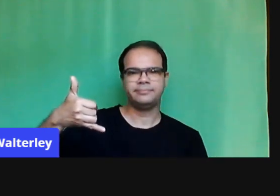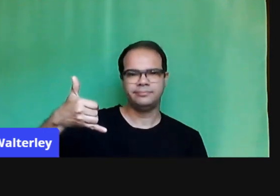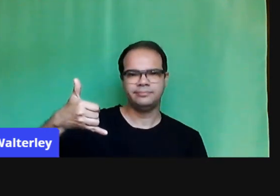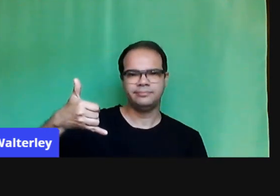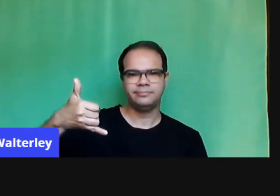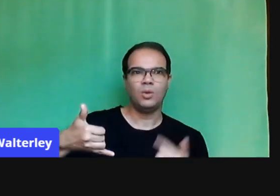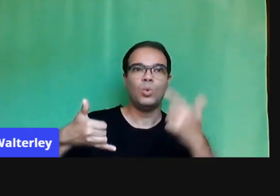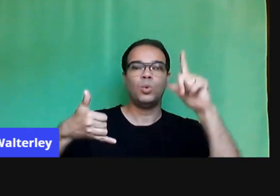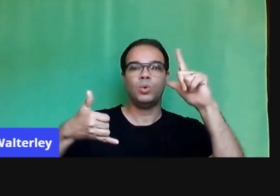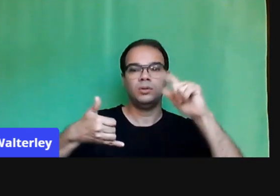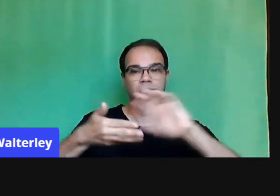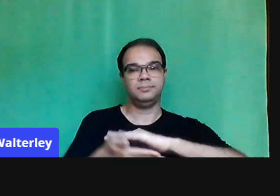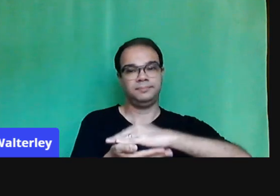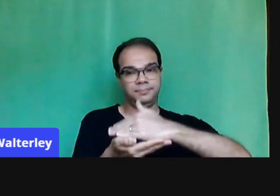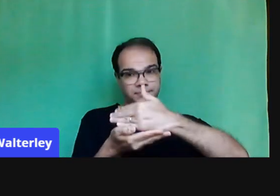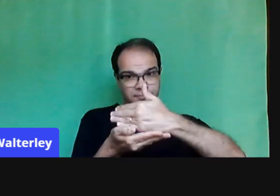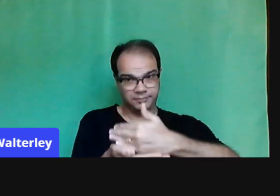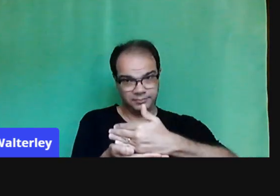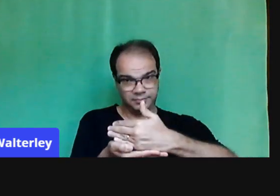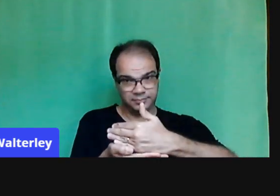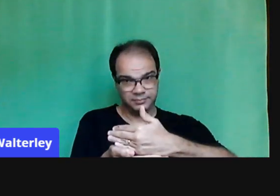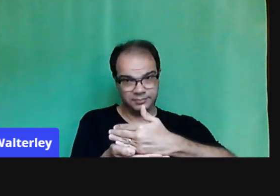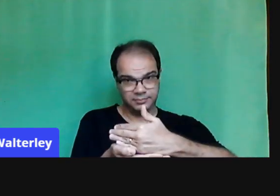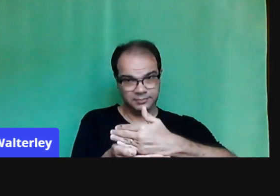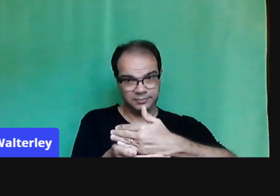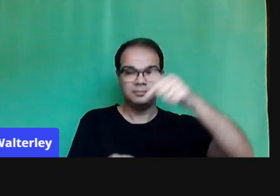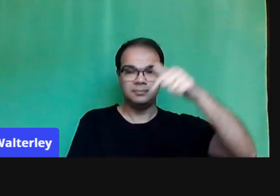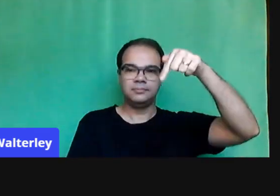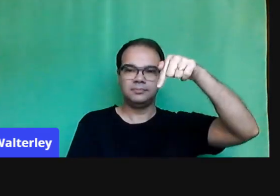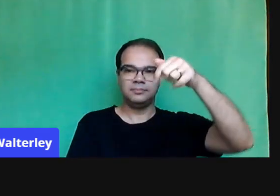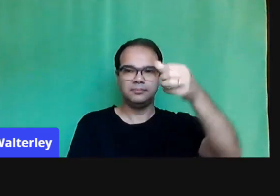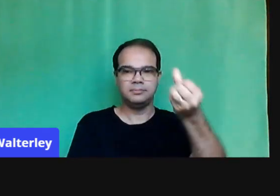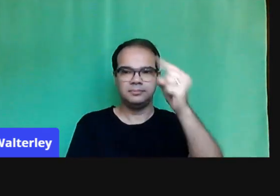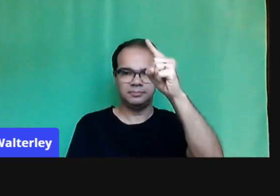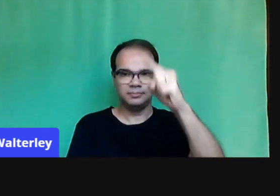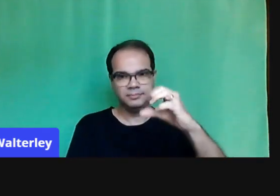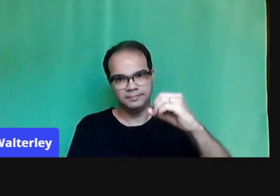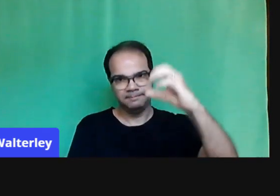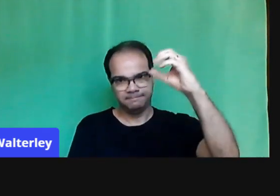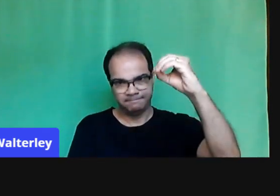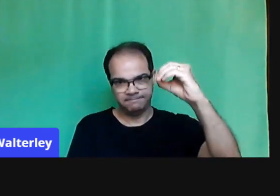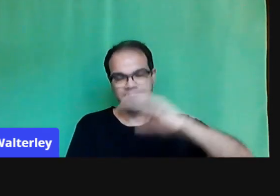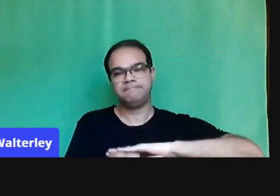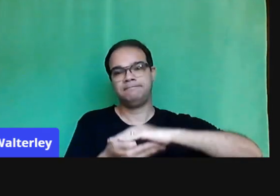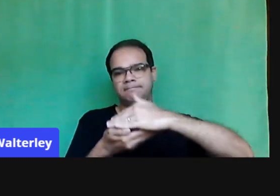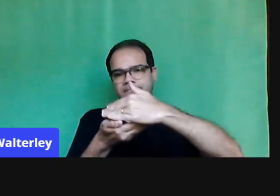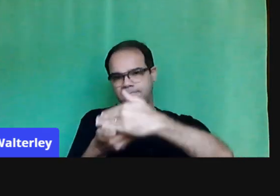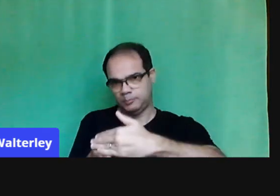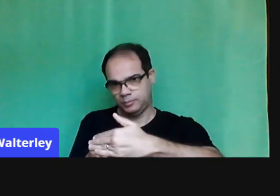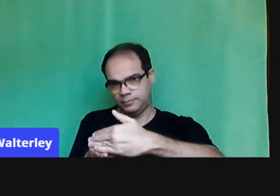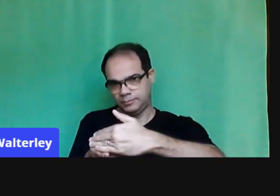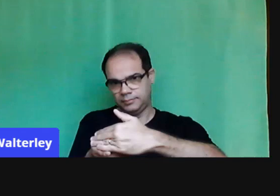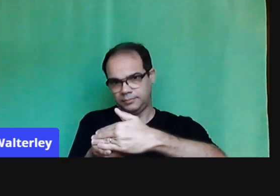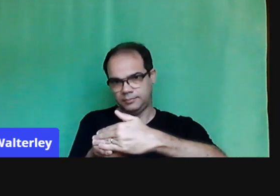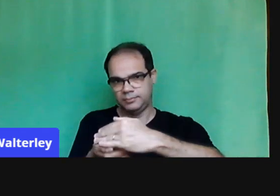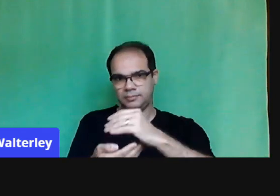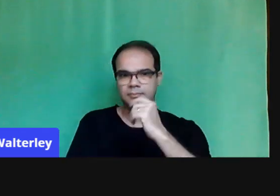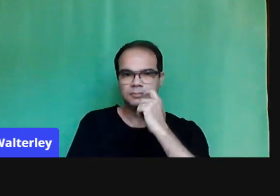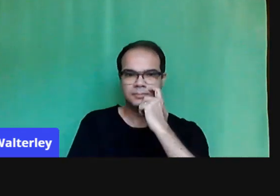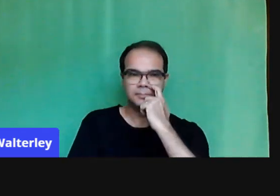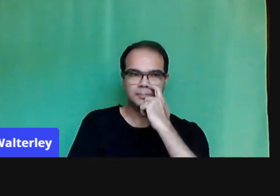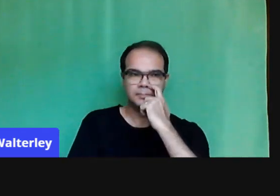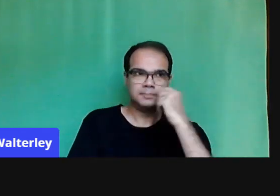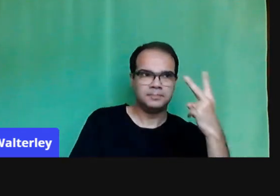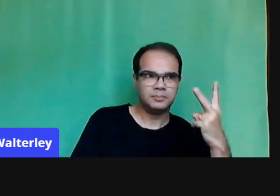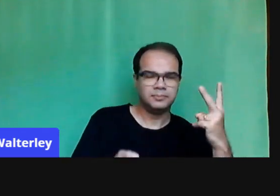seguida, aparece o notebook, sendo usado por 76% dos participantes, né? Dois a cada